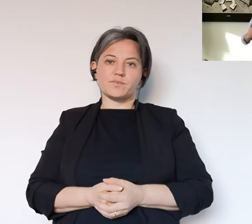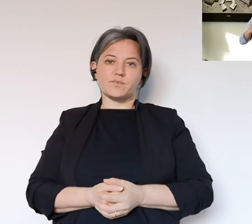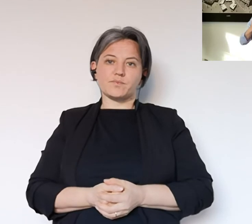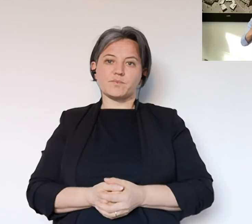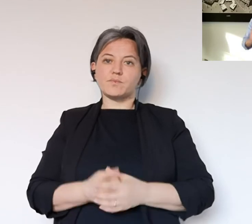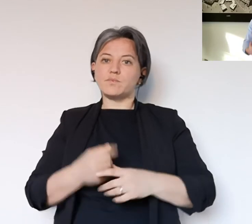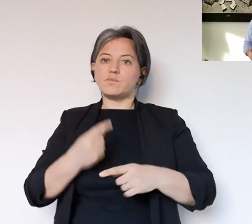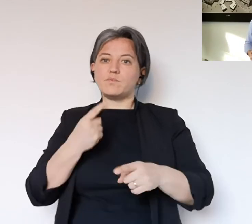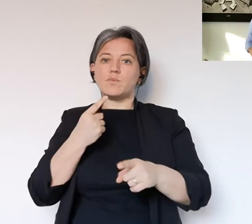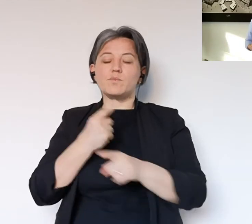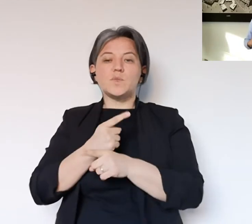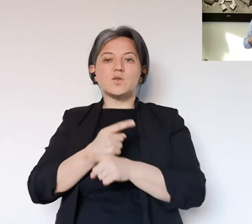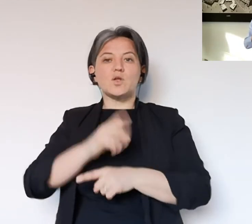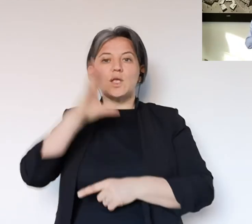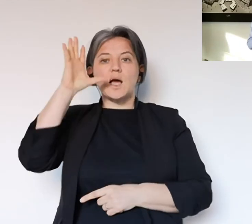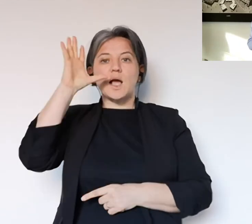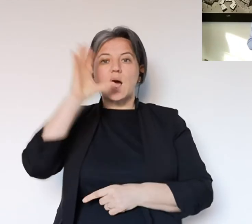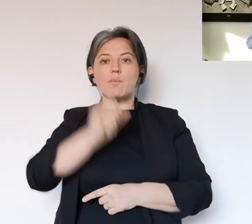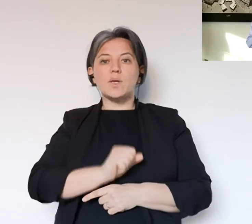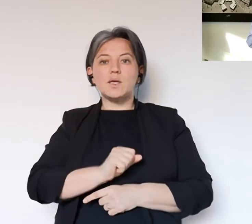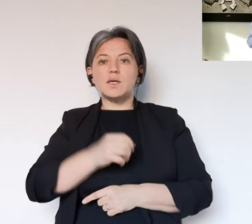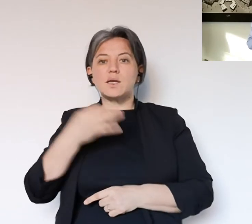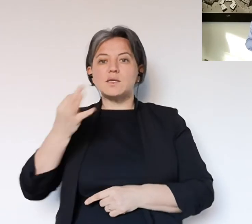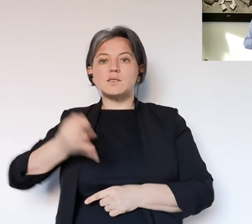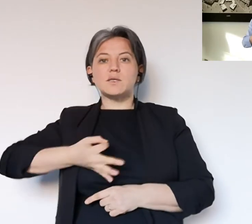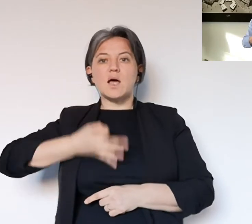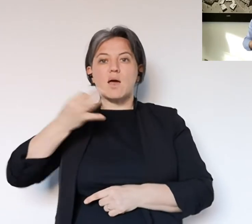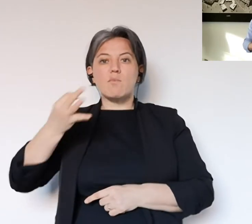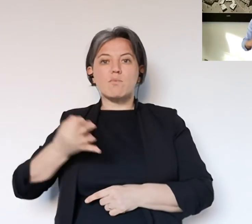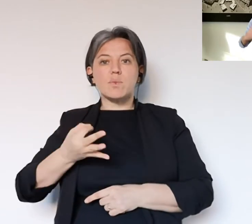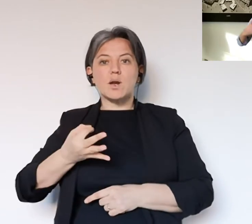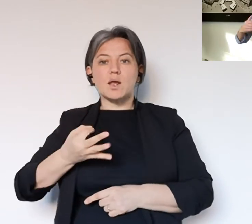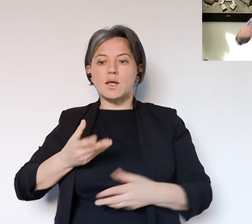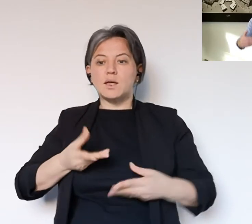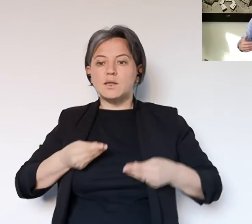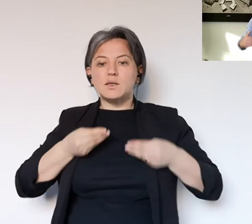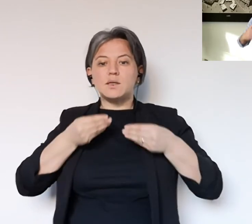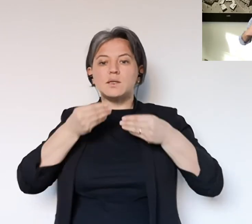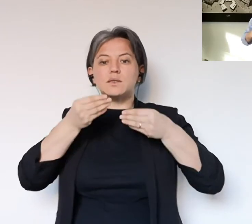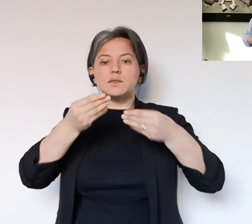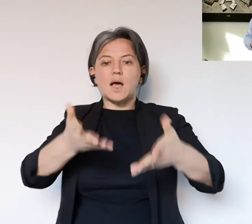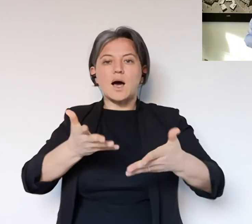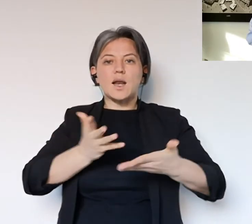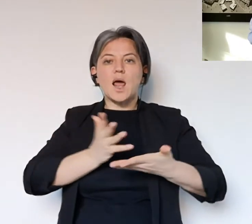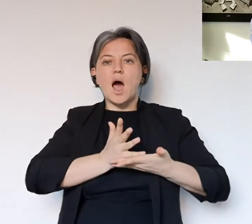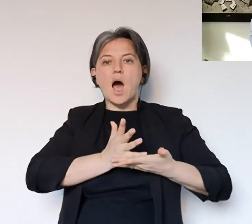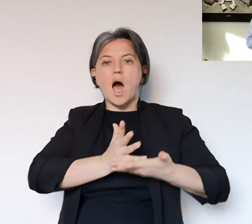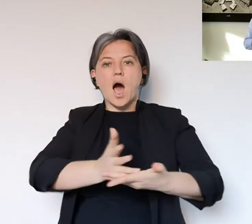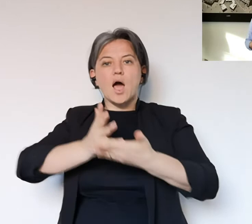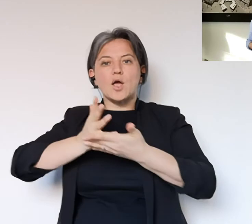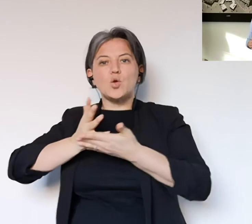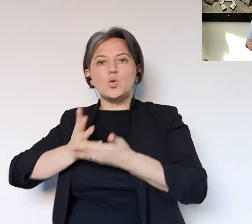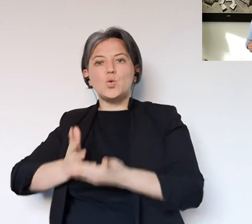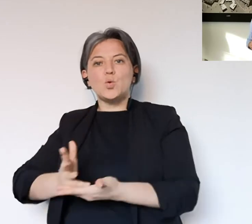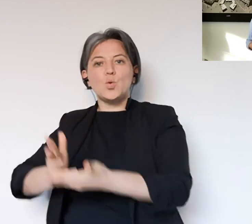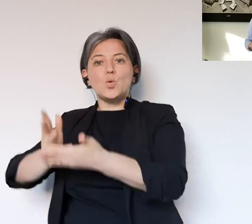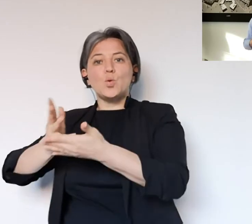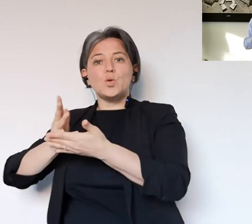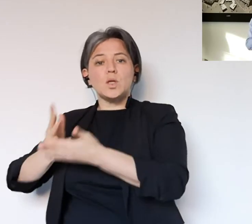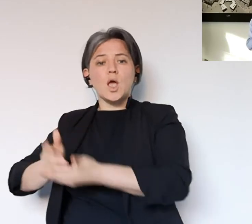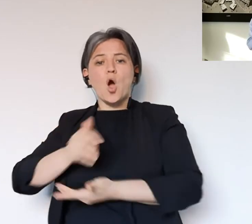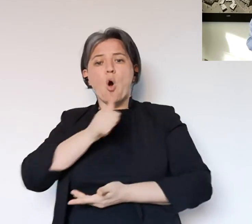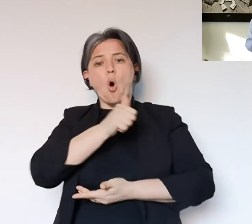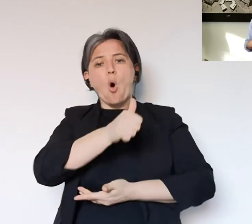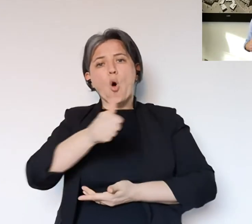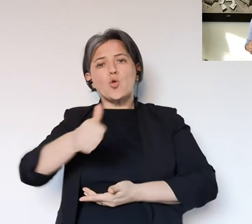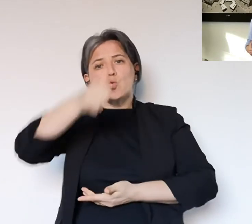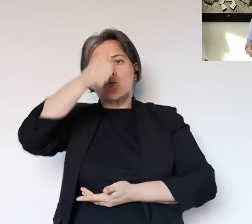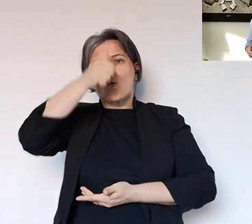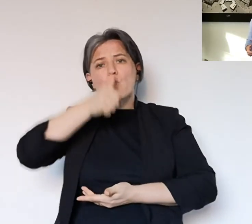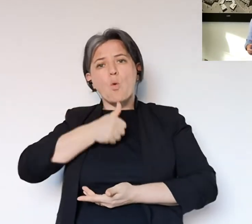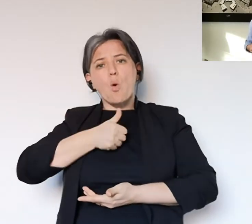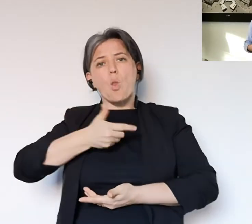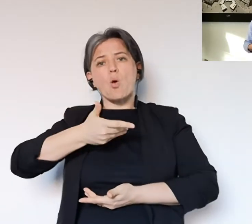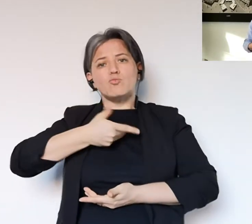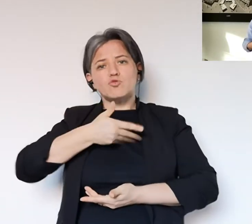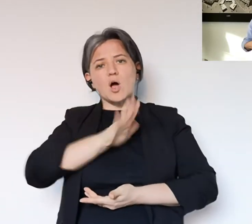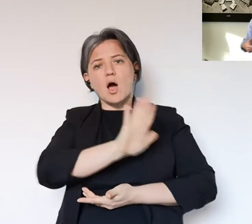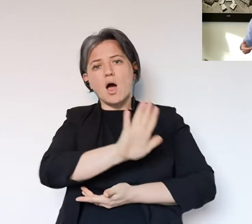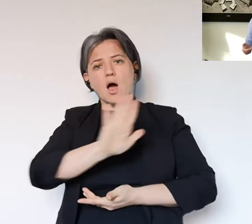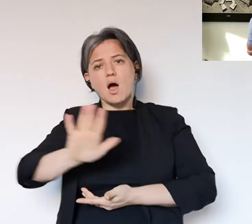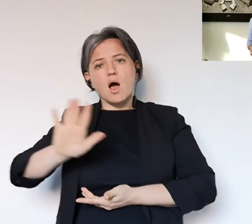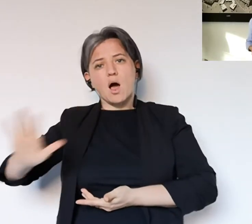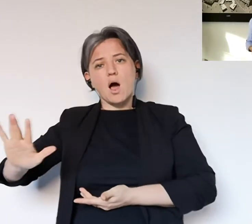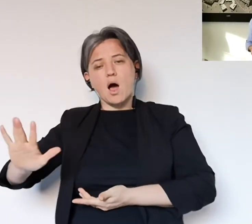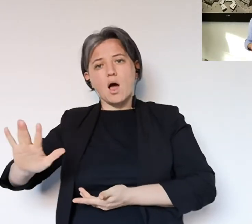se riusciamo a capire che di volta in volta vanno messi in campo aiuti e sistemi che